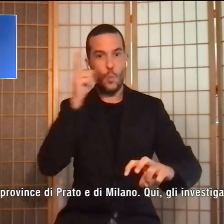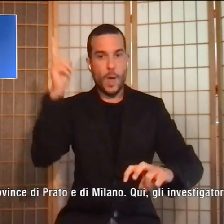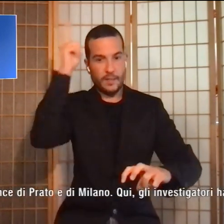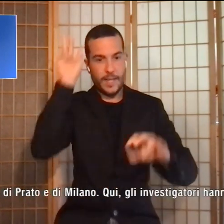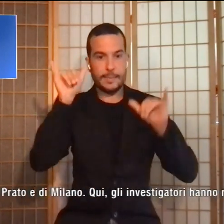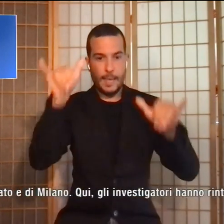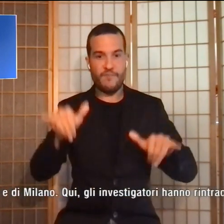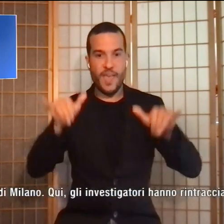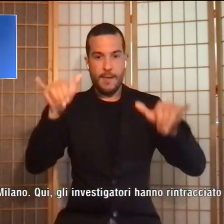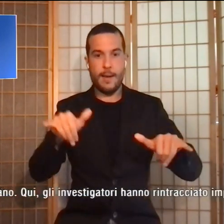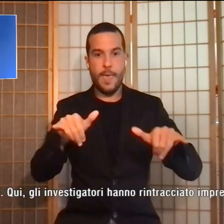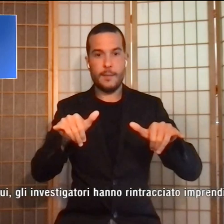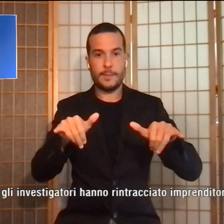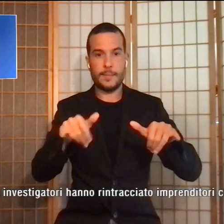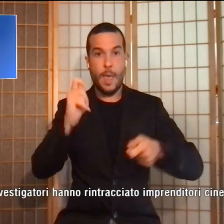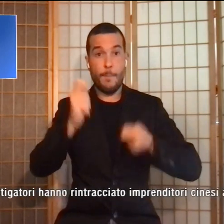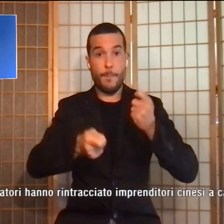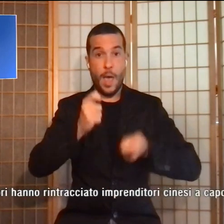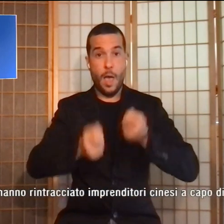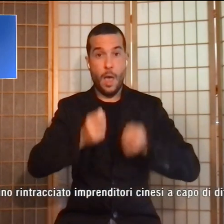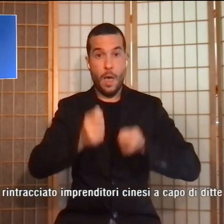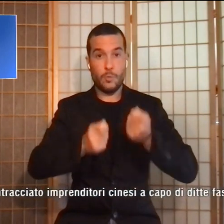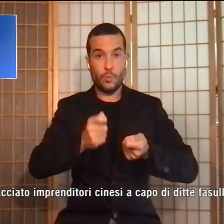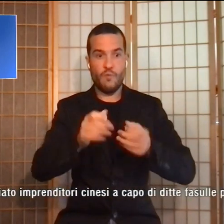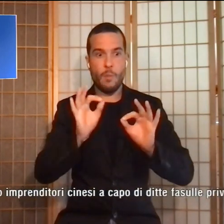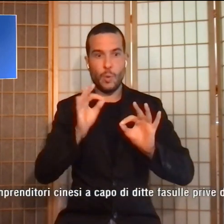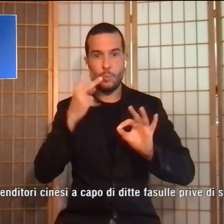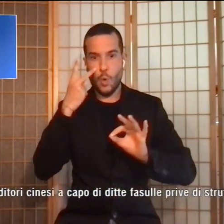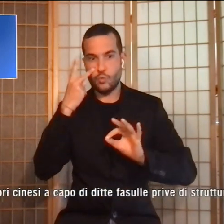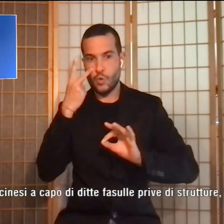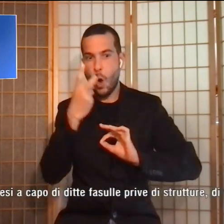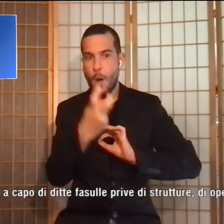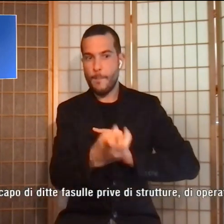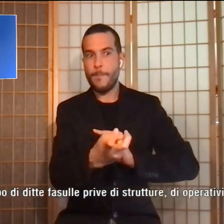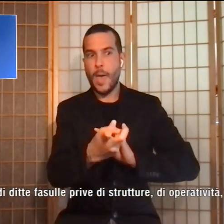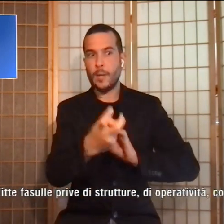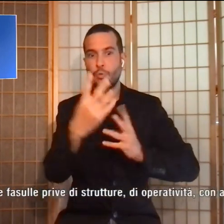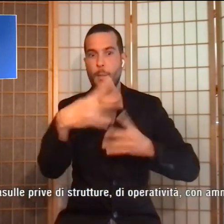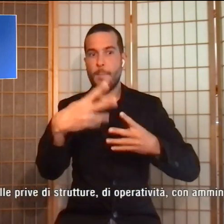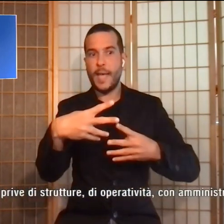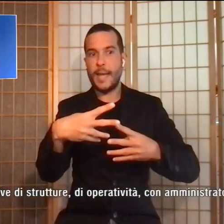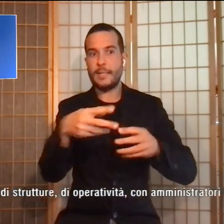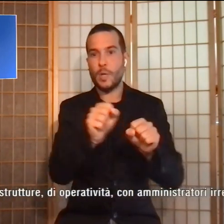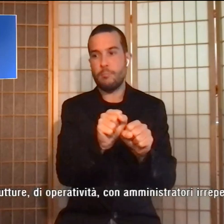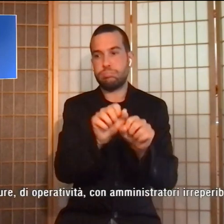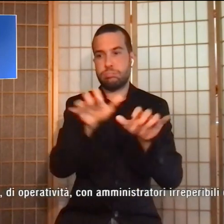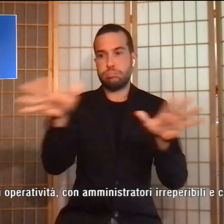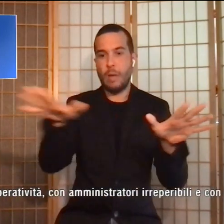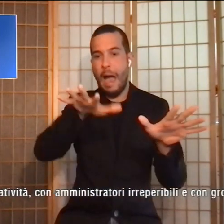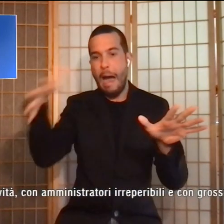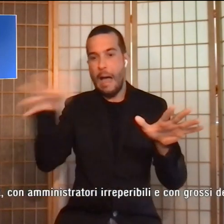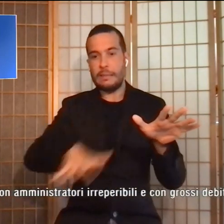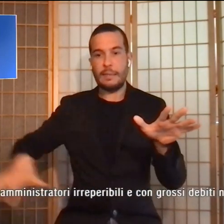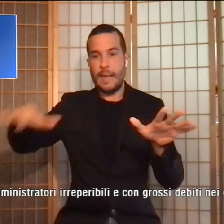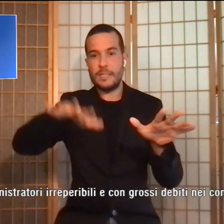Padova hanno svelato il meccanismo che partendo dal Veneto si estendeva ad altre zone su tutte le province di